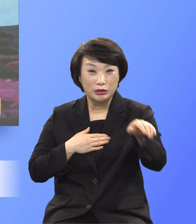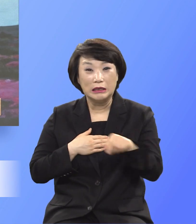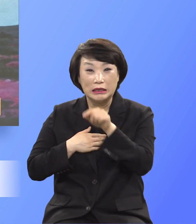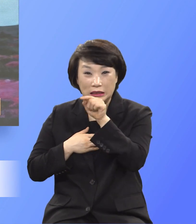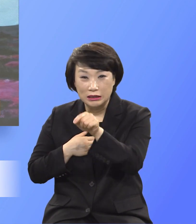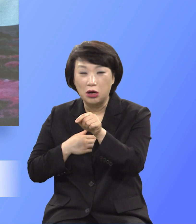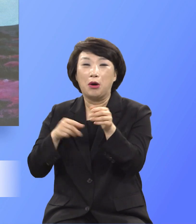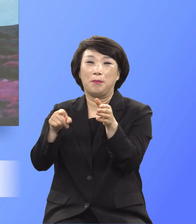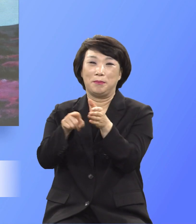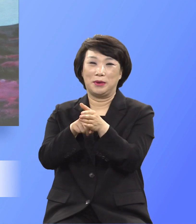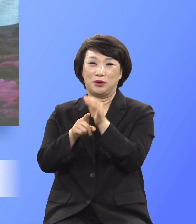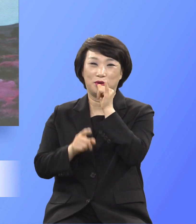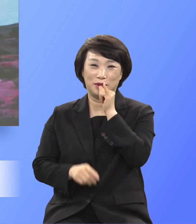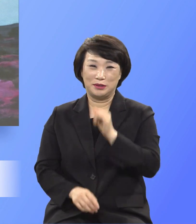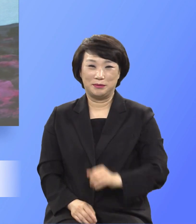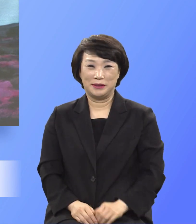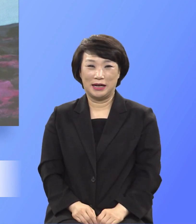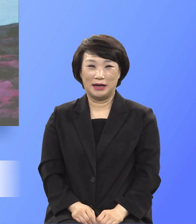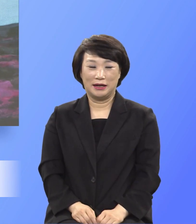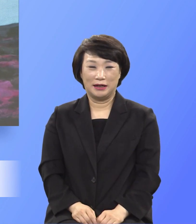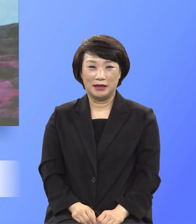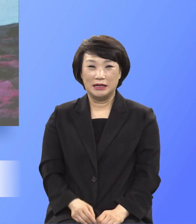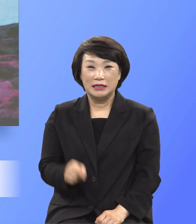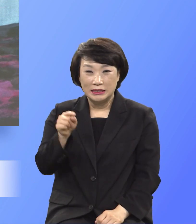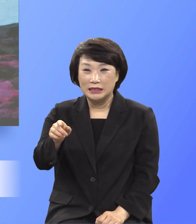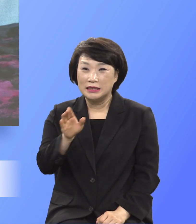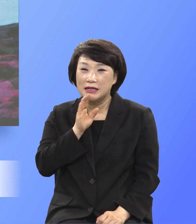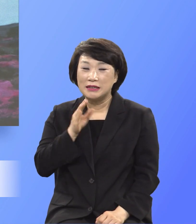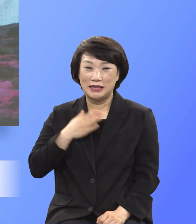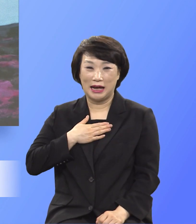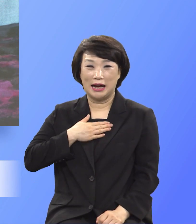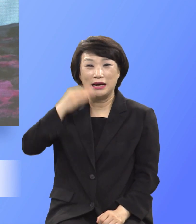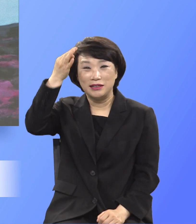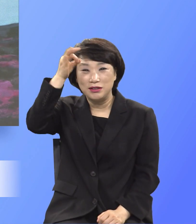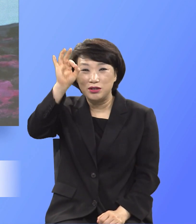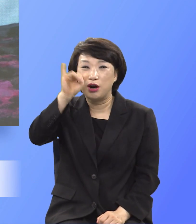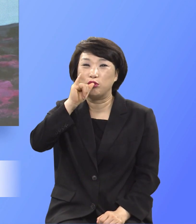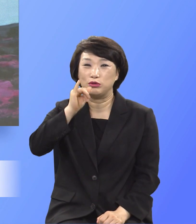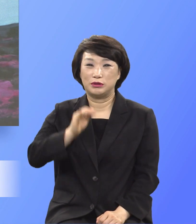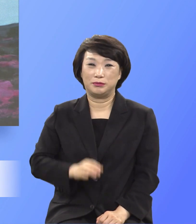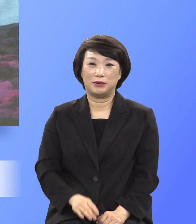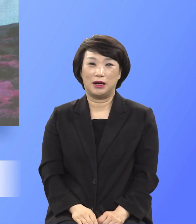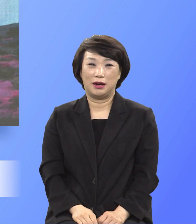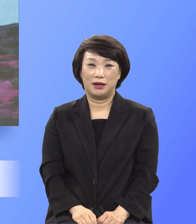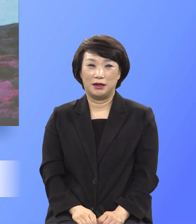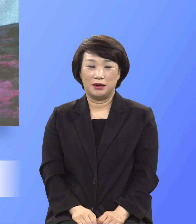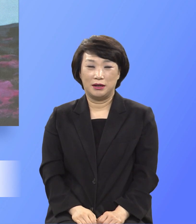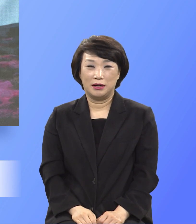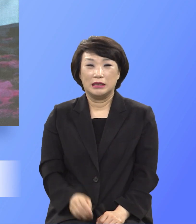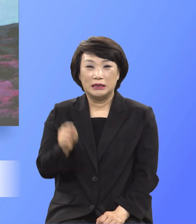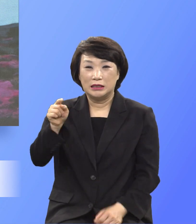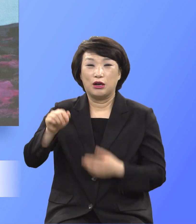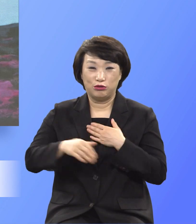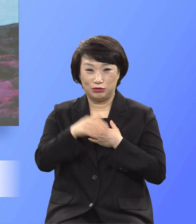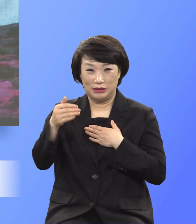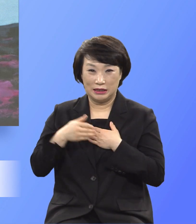믿고 있습니다. 있습니다. 그 그 사실을 사실을 시인하고 있습니다. 시인하고 있습니다. 그것이 우리의 믿음입니다.